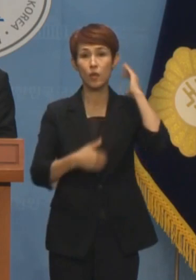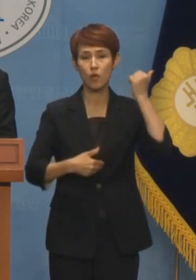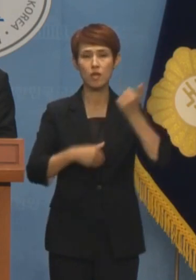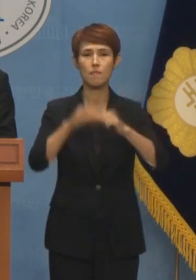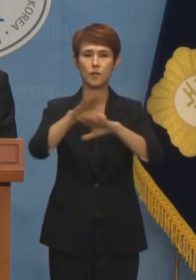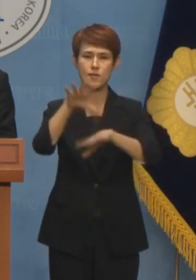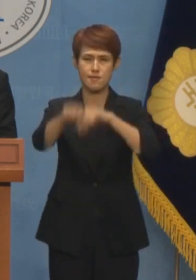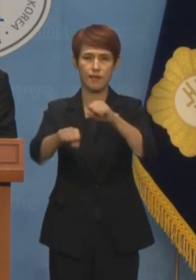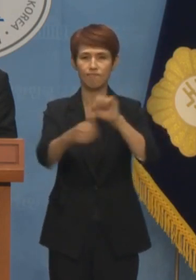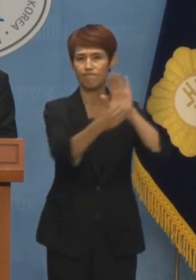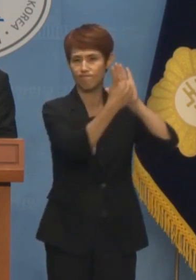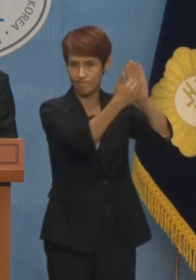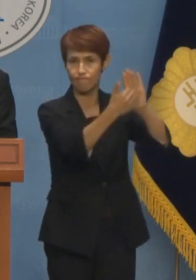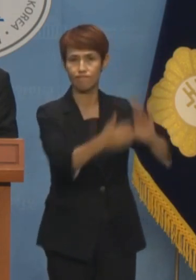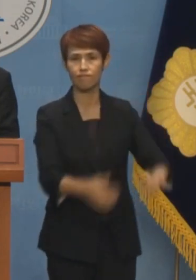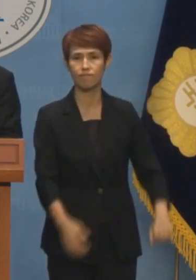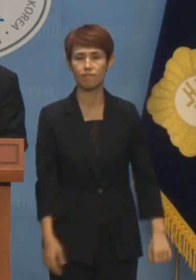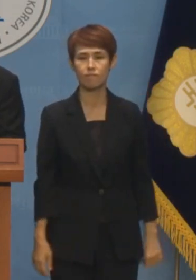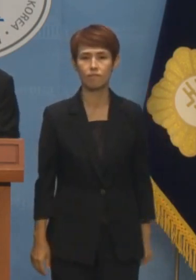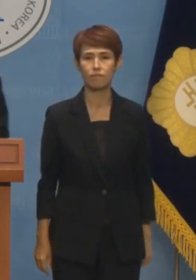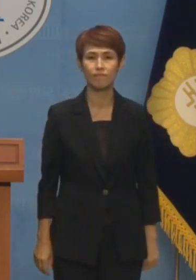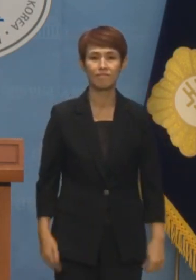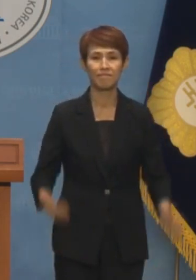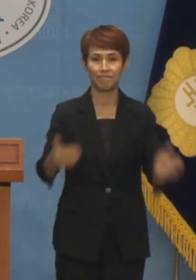장악을 저지하겠습니다. 이상입니다.